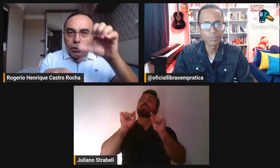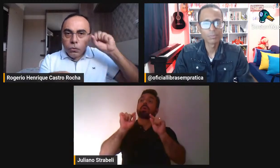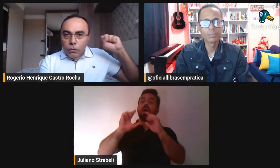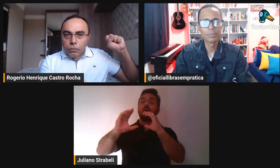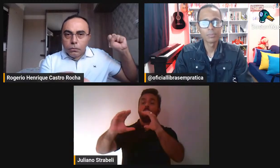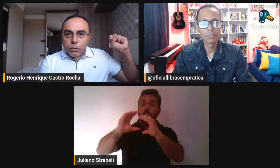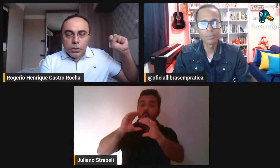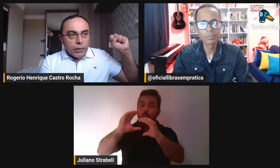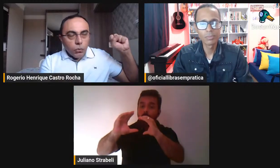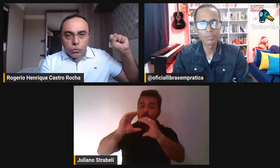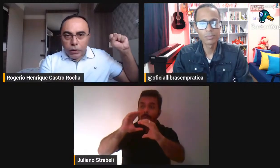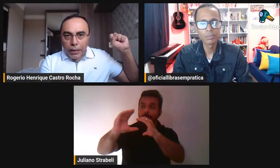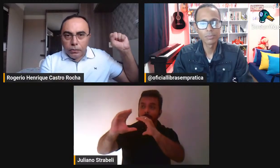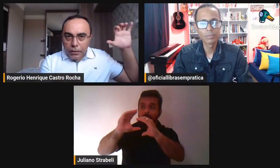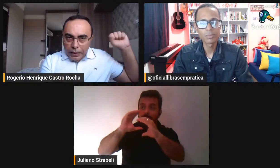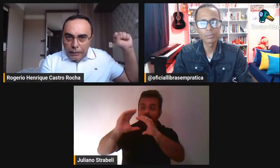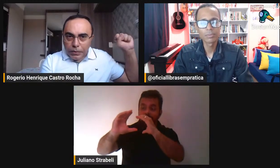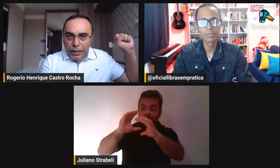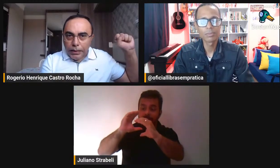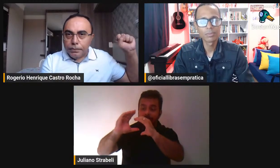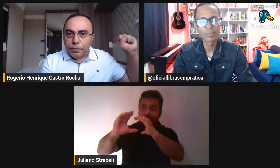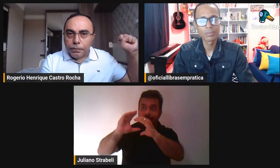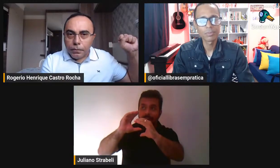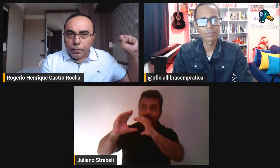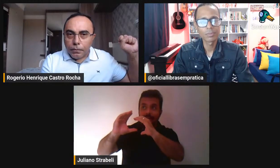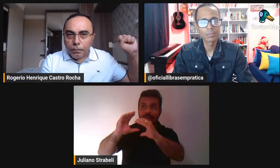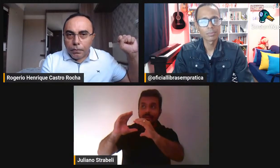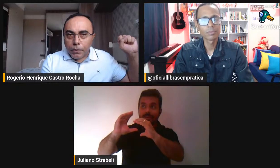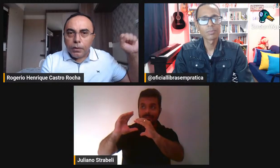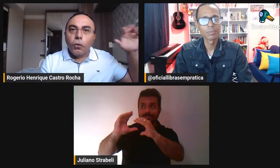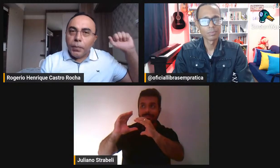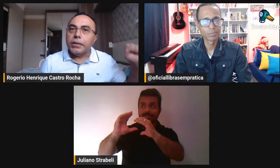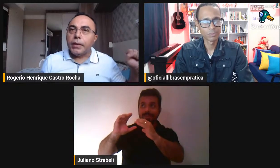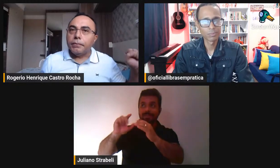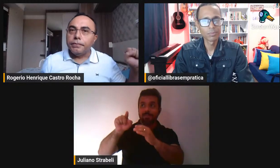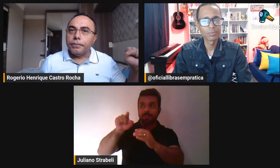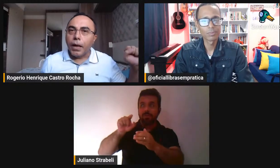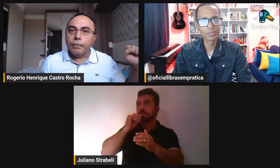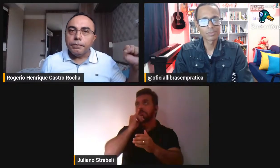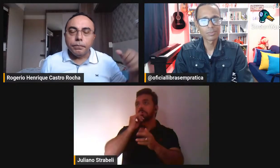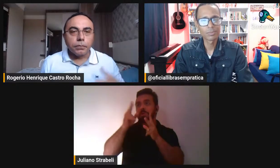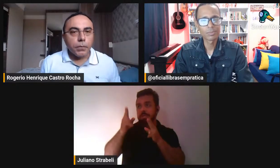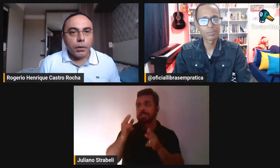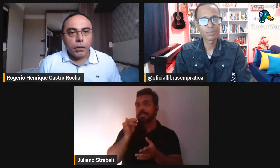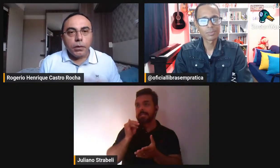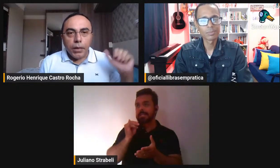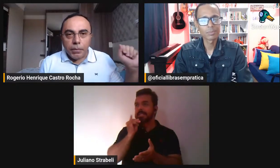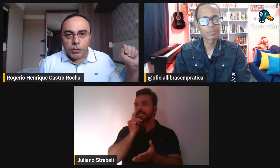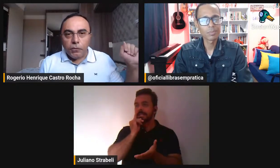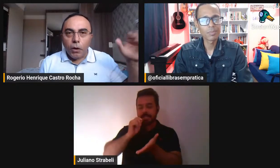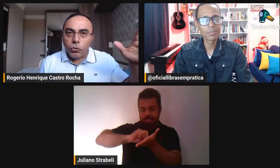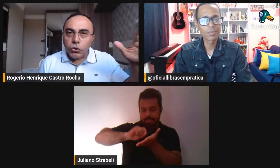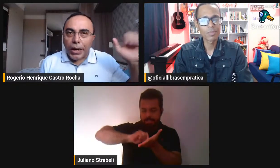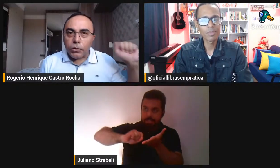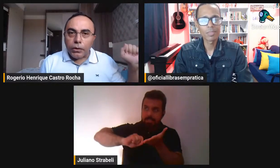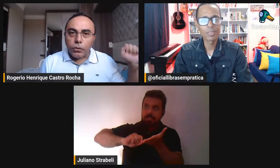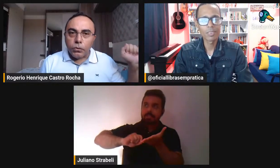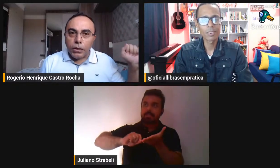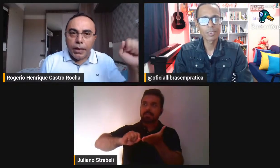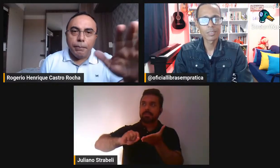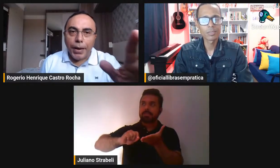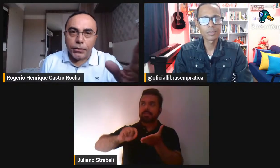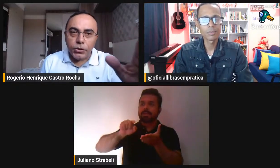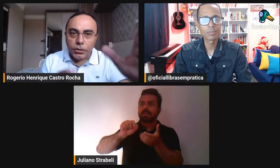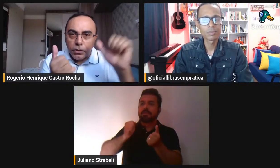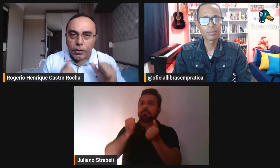e o que está do outro lado captar e compreender. E, da mesma forma, o diálogo é